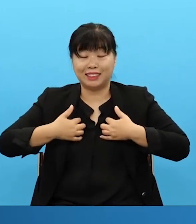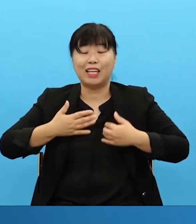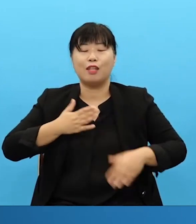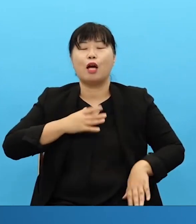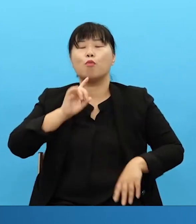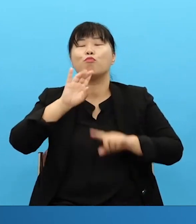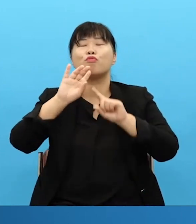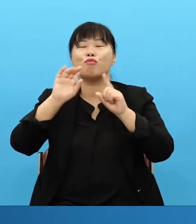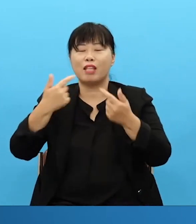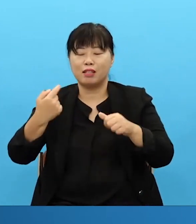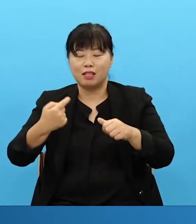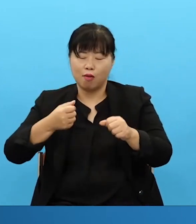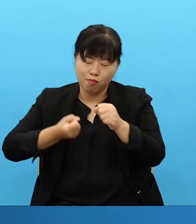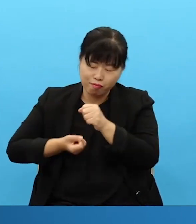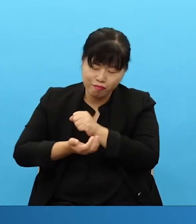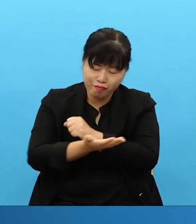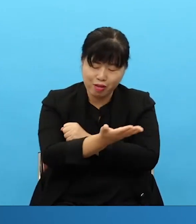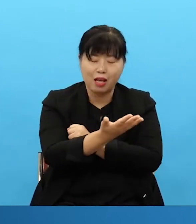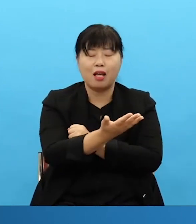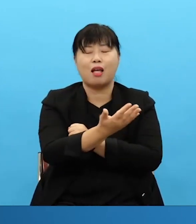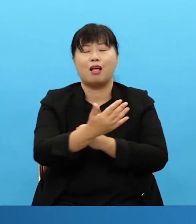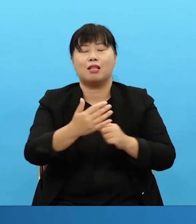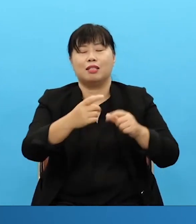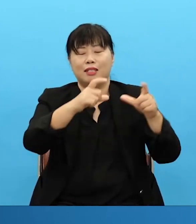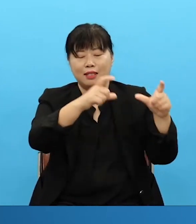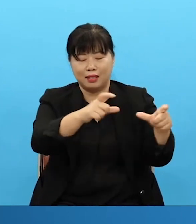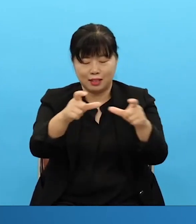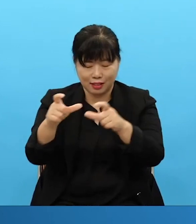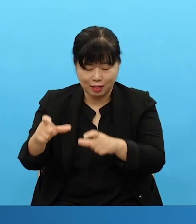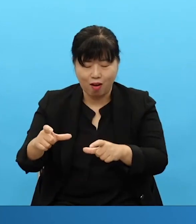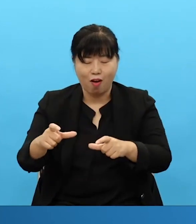지역 살리고 세계 살리는 주역들로 쓰임 받게 하야 주옵소서